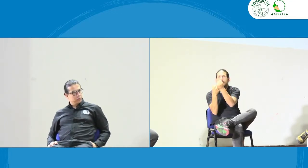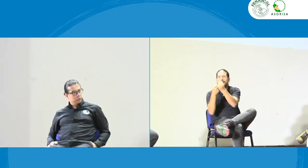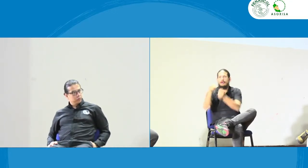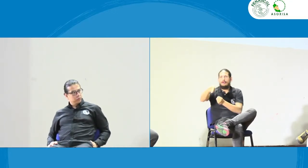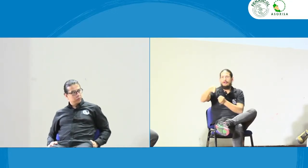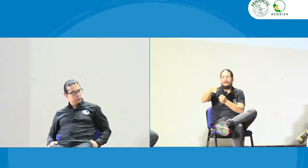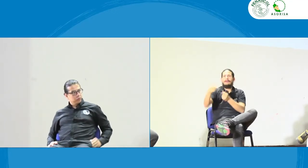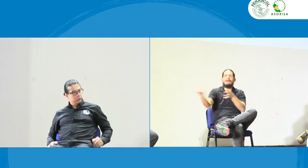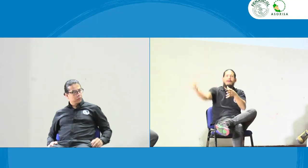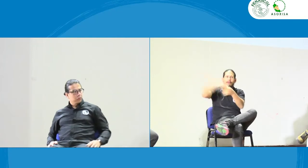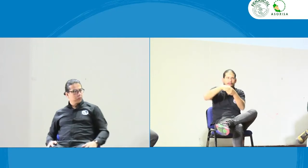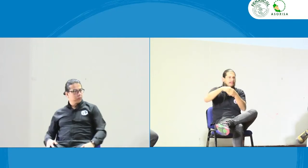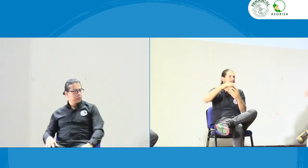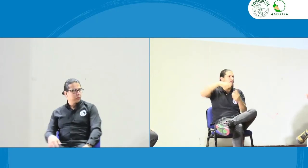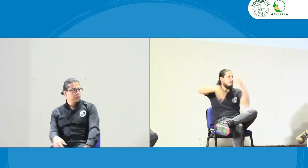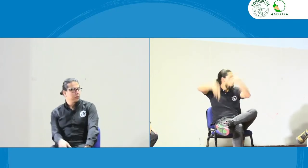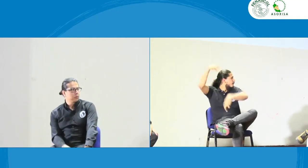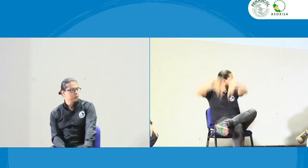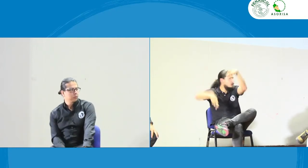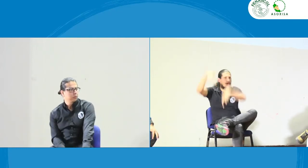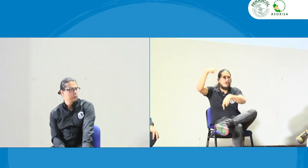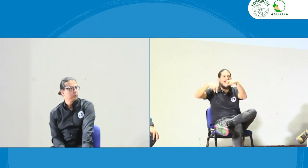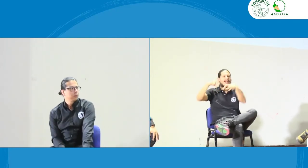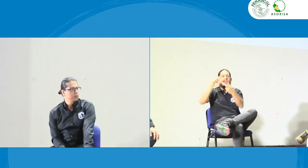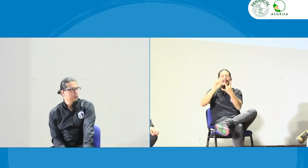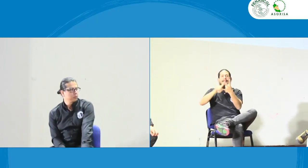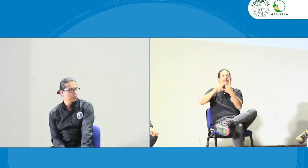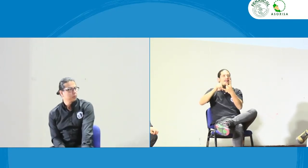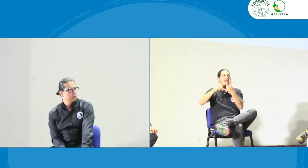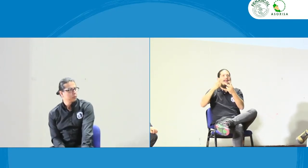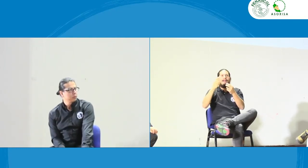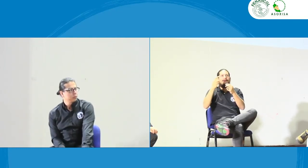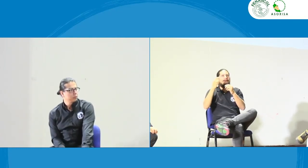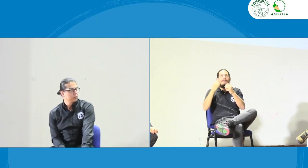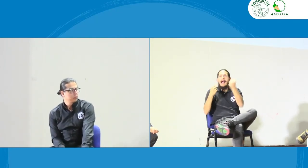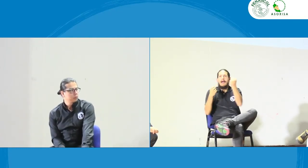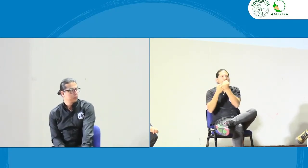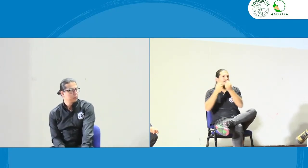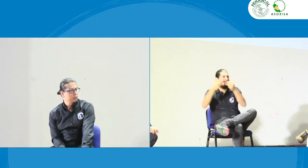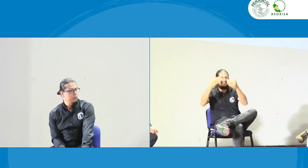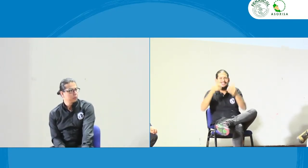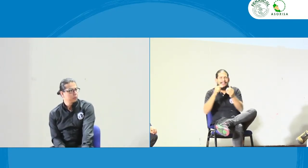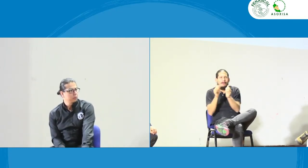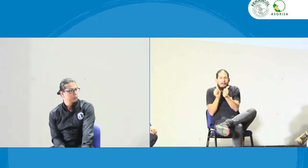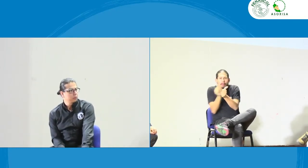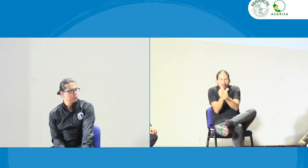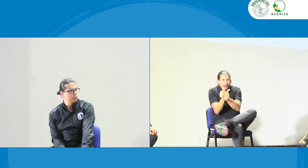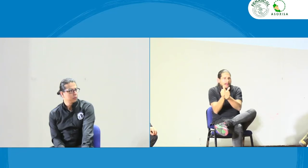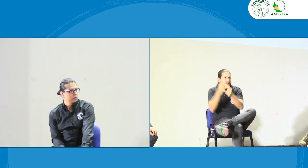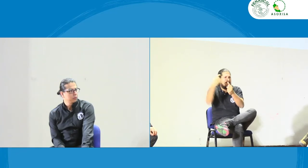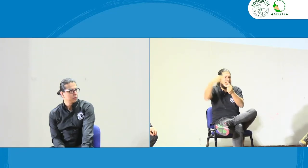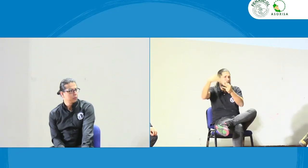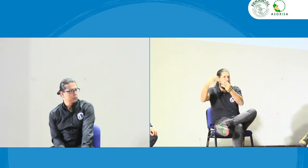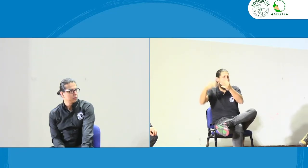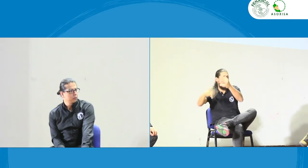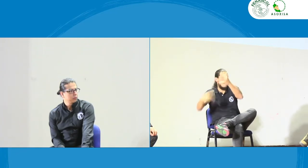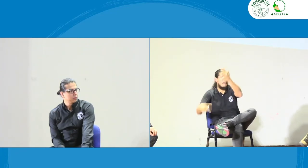uno dice bueno hay que tener cuidado con la ley y todos los profesionales que apoyan este proceso los